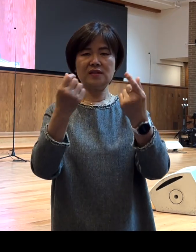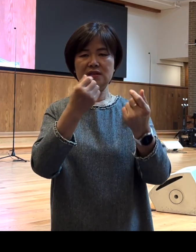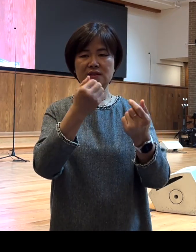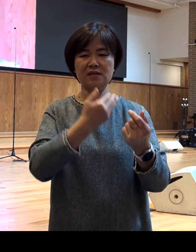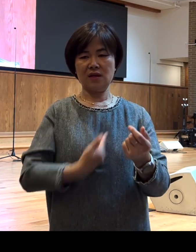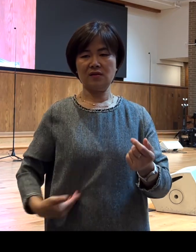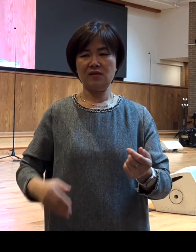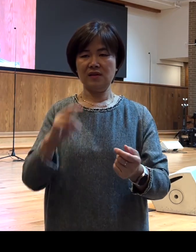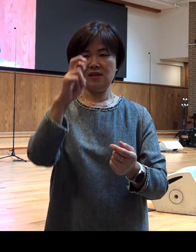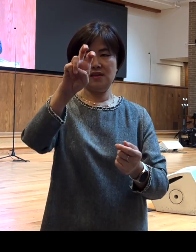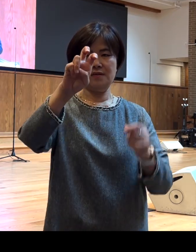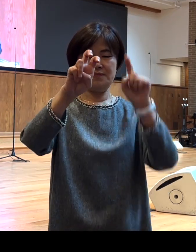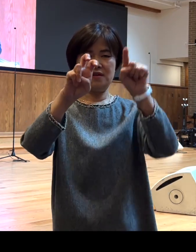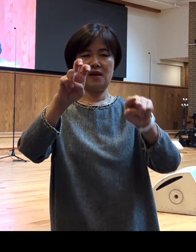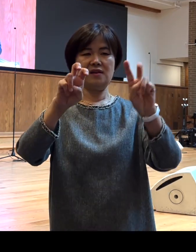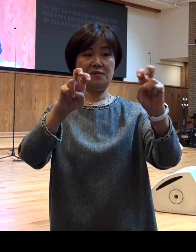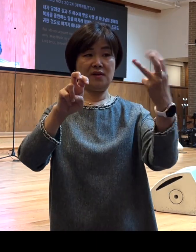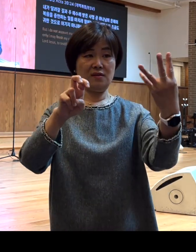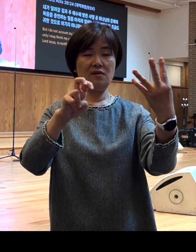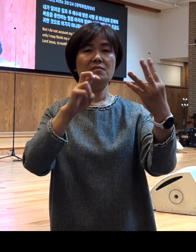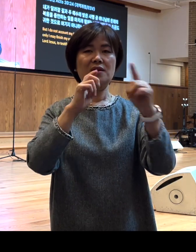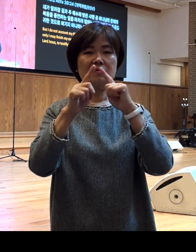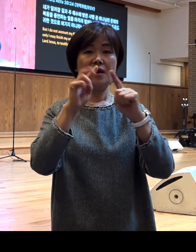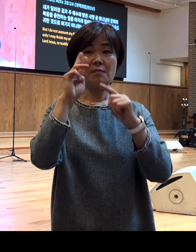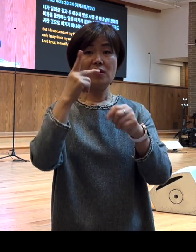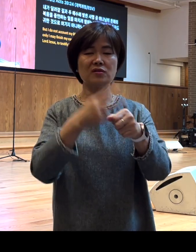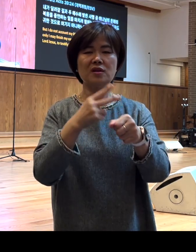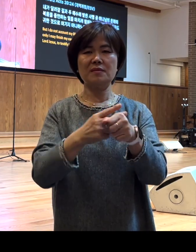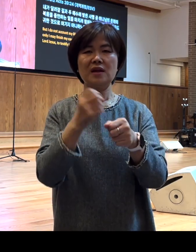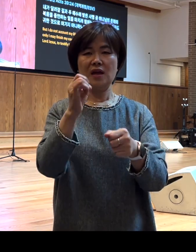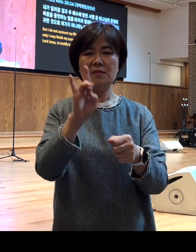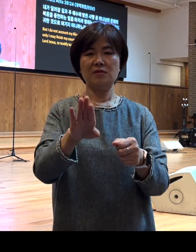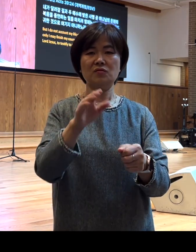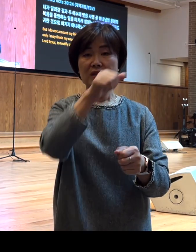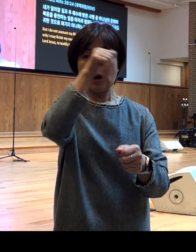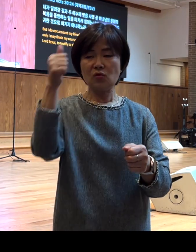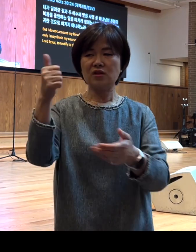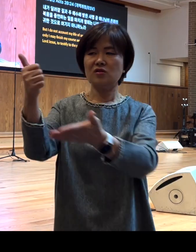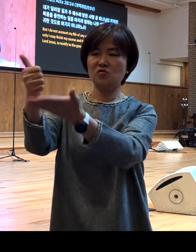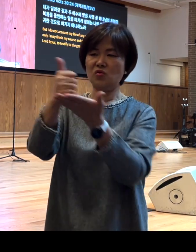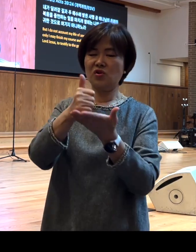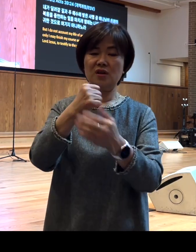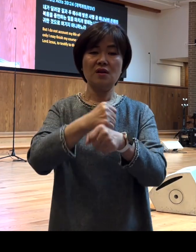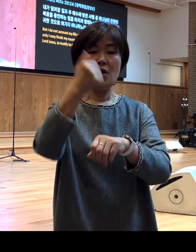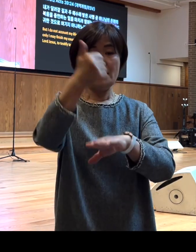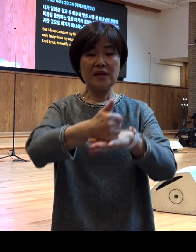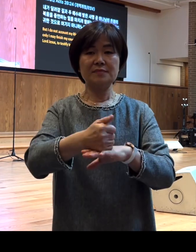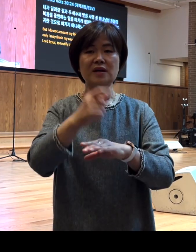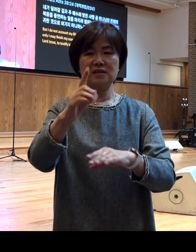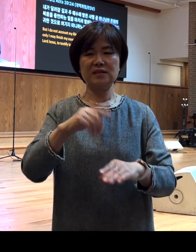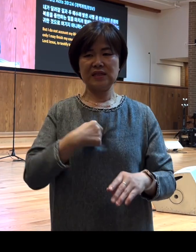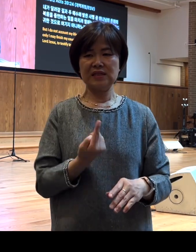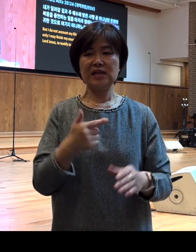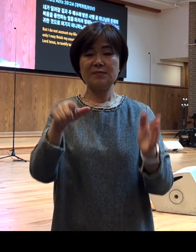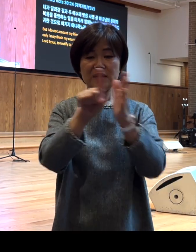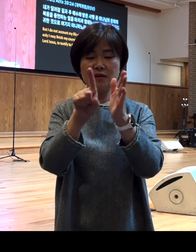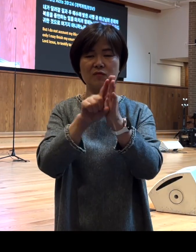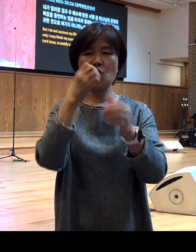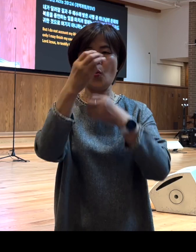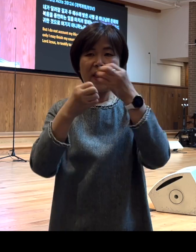24절 말씀에 바울이 에베소 장로들을 초청해서 마지막 그 자신의 신앙 고백을 이렇게 이야기하고 있습니다 같이